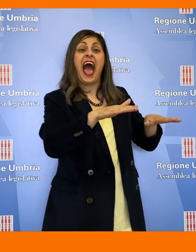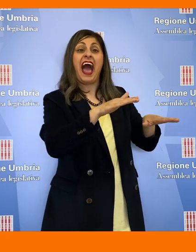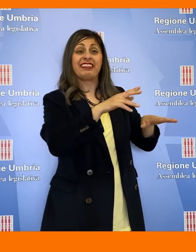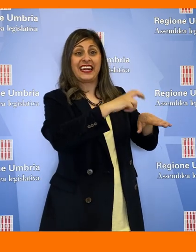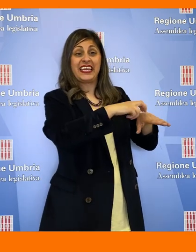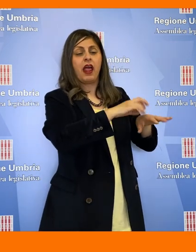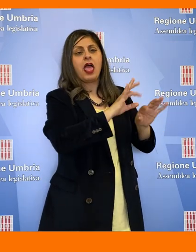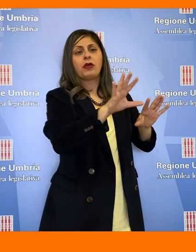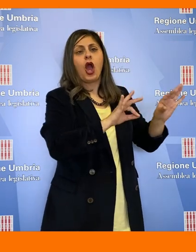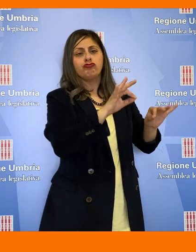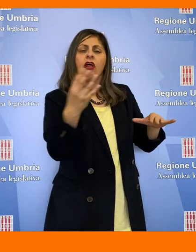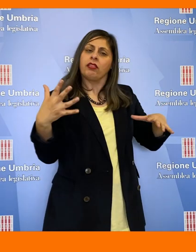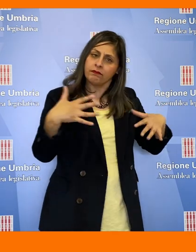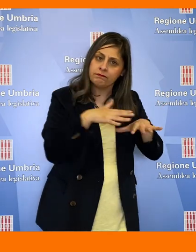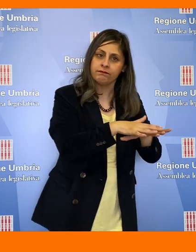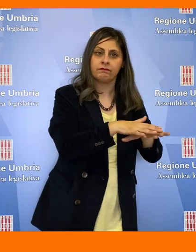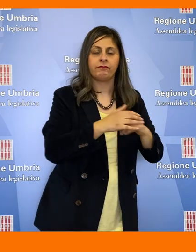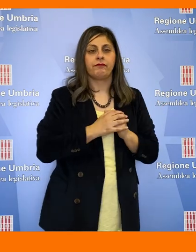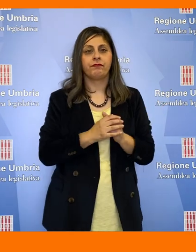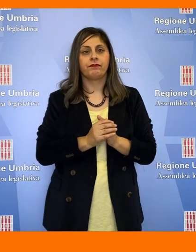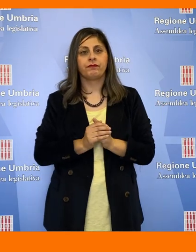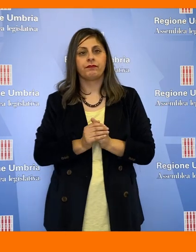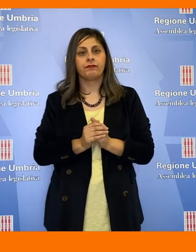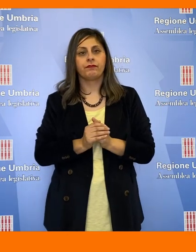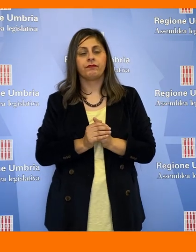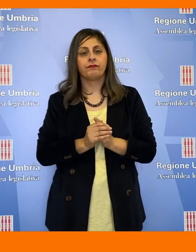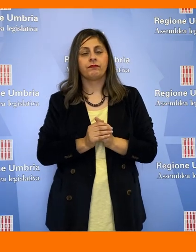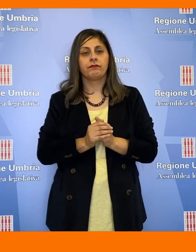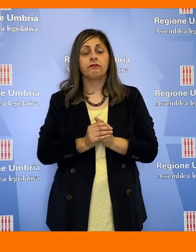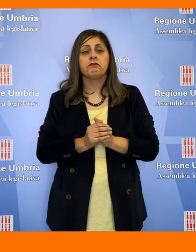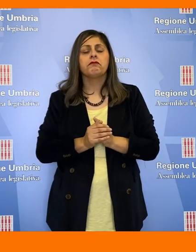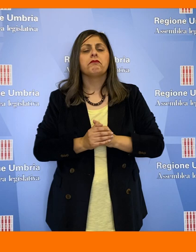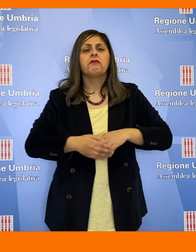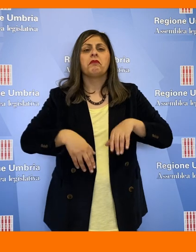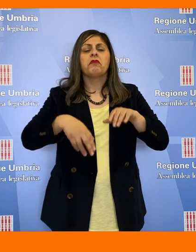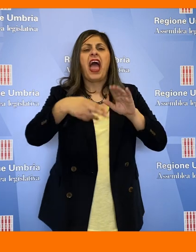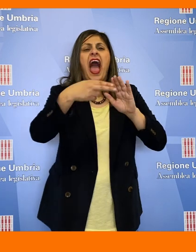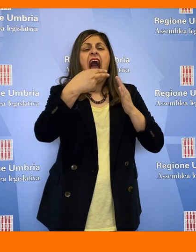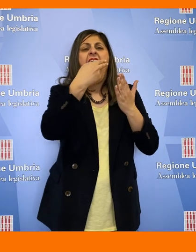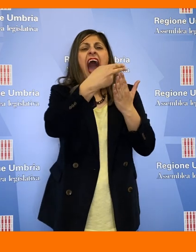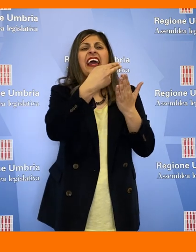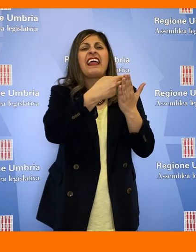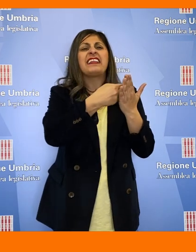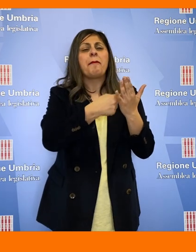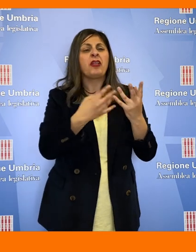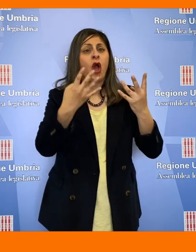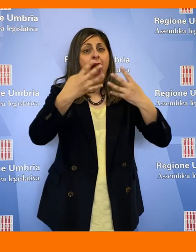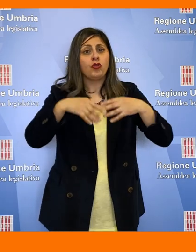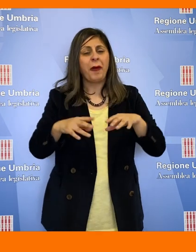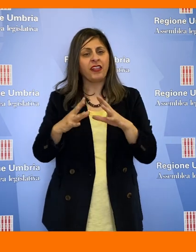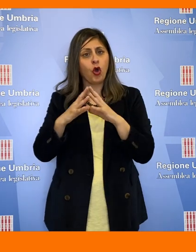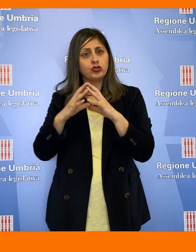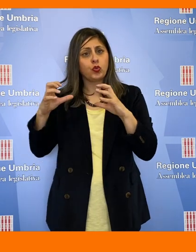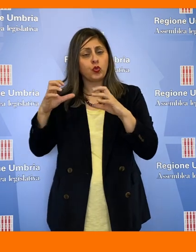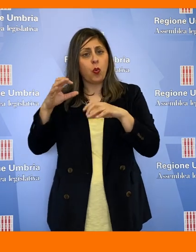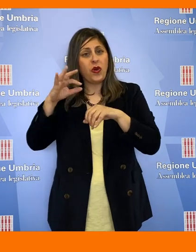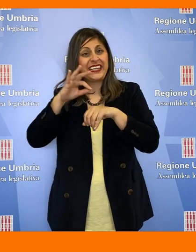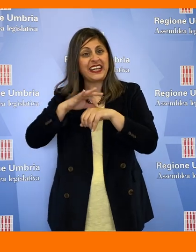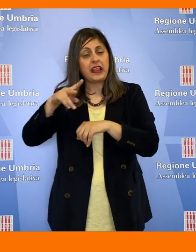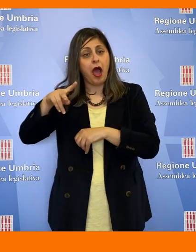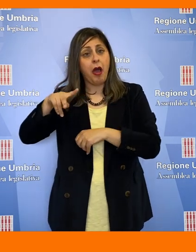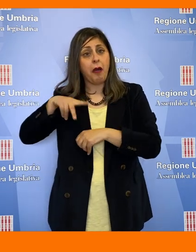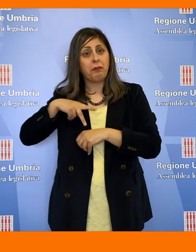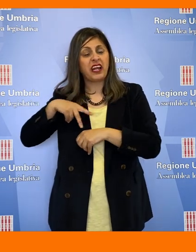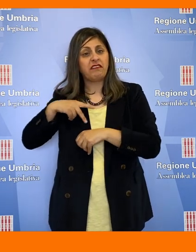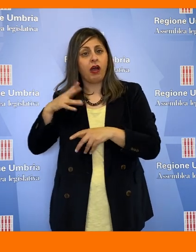di libera scelta. È inaccettabile l'accreditamento automatico delle strutture della